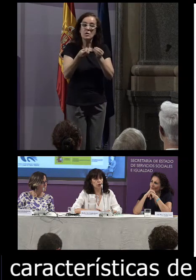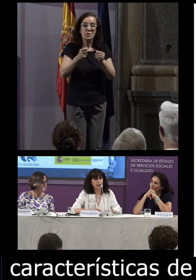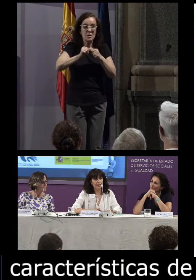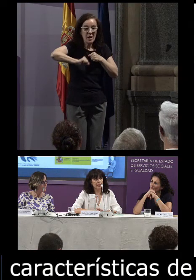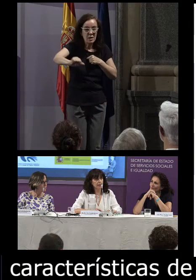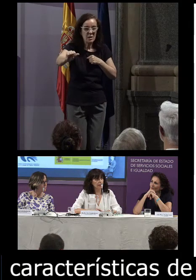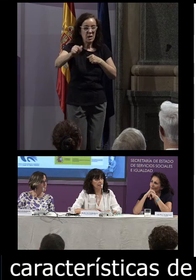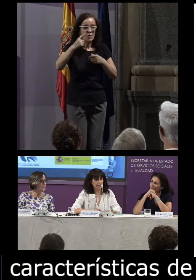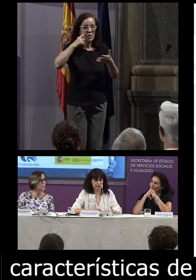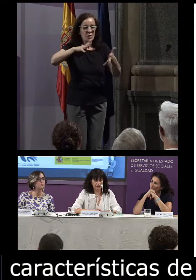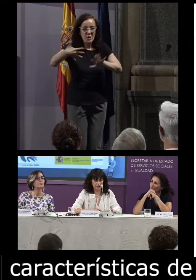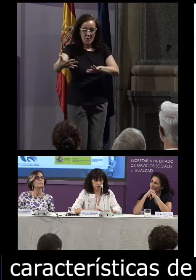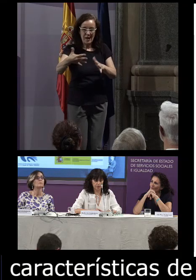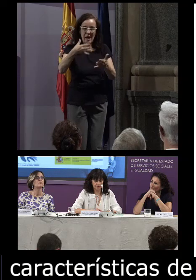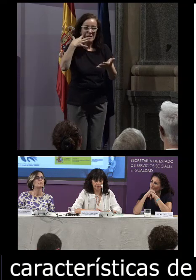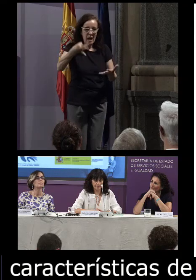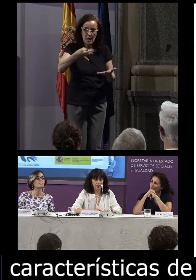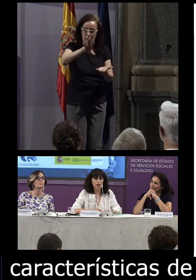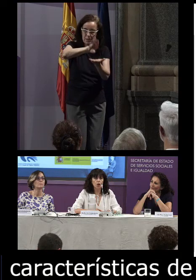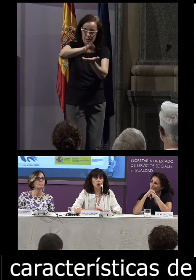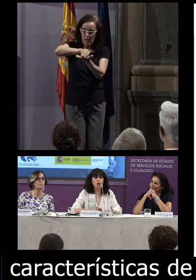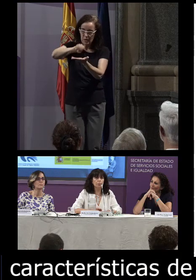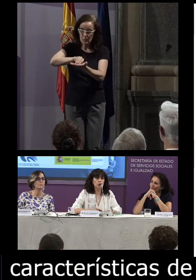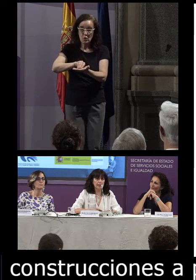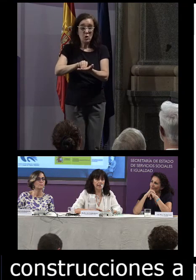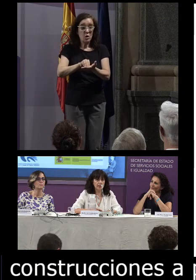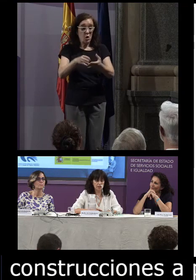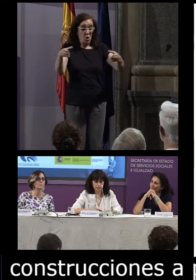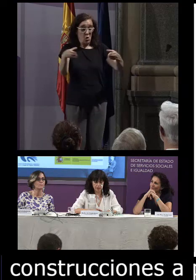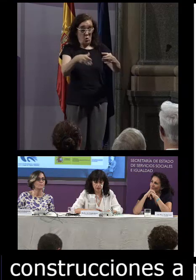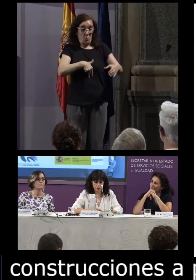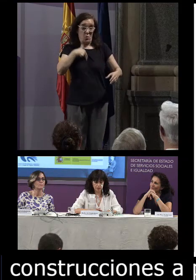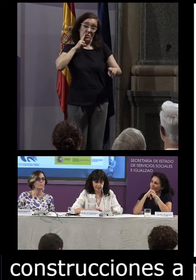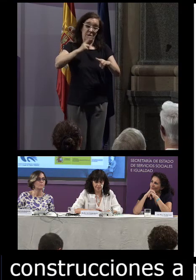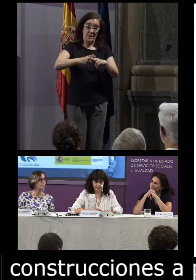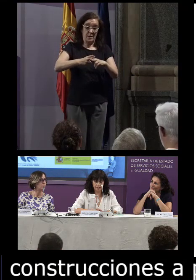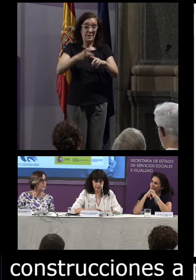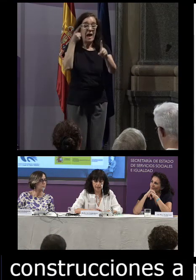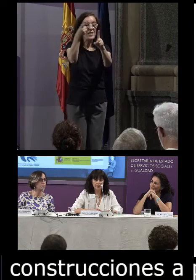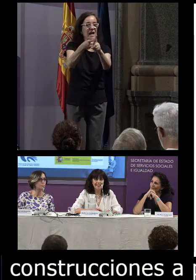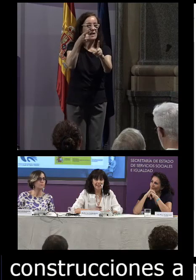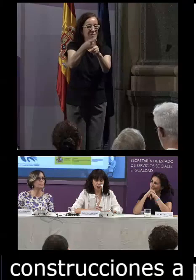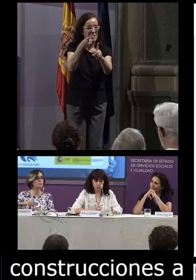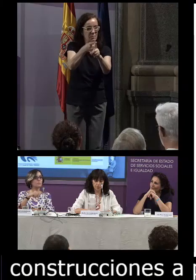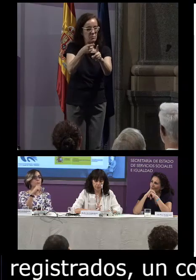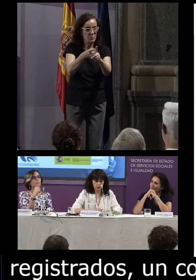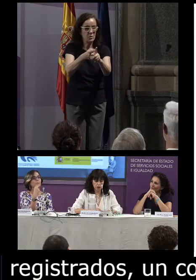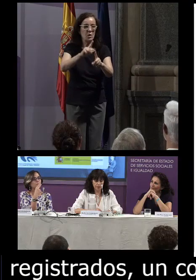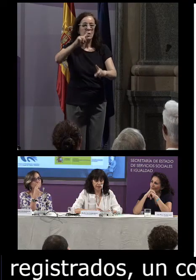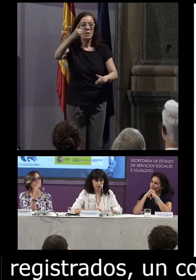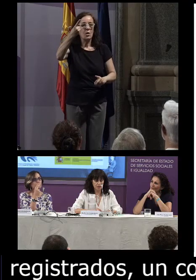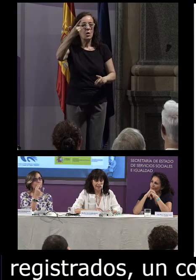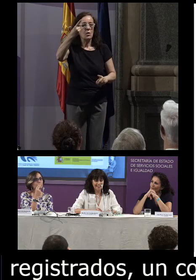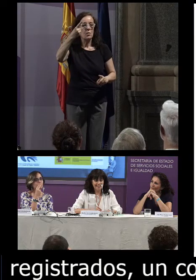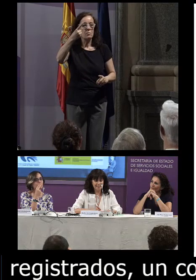usos reales registrados un corpus general llamado de referencia tiene como propósito